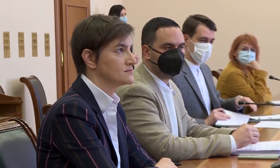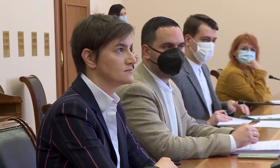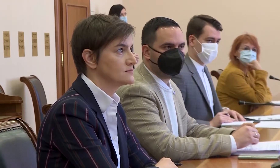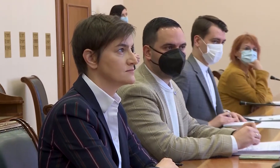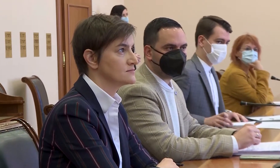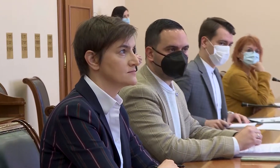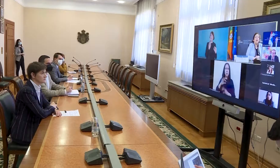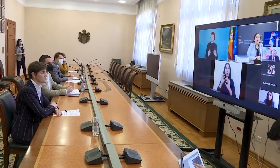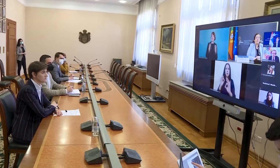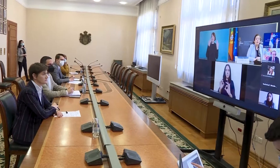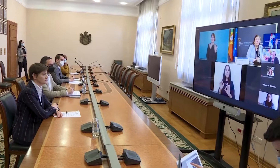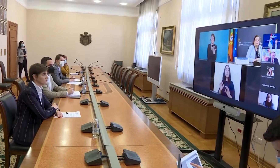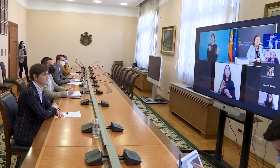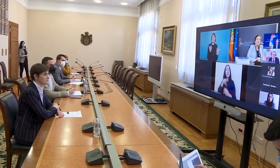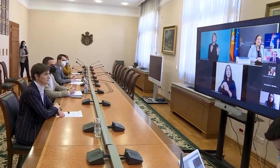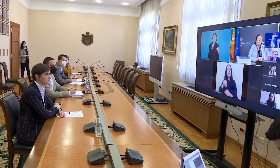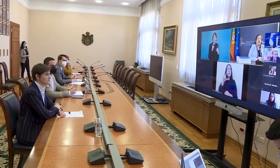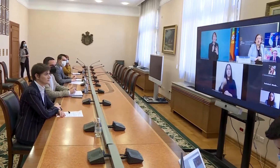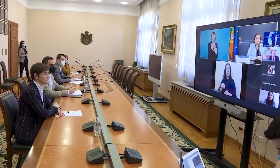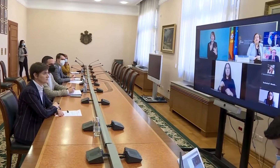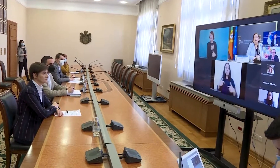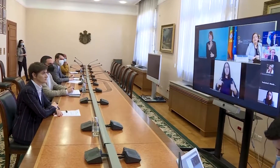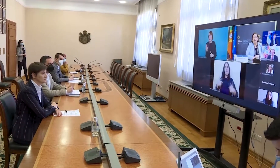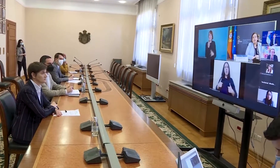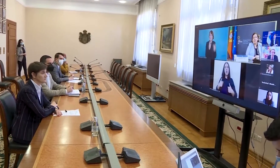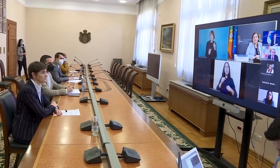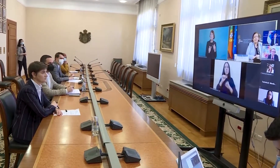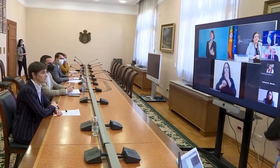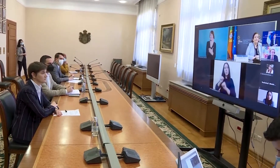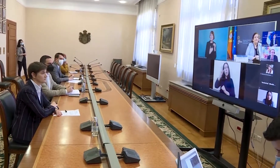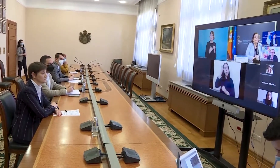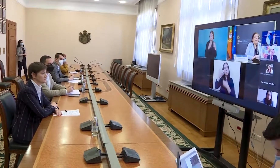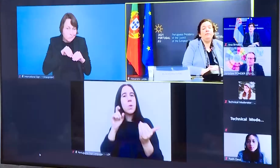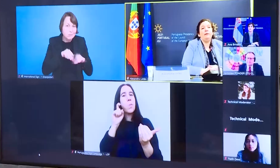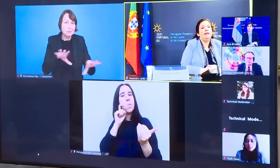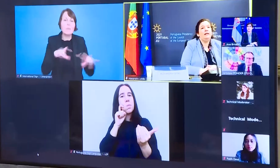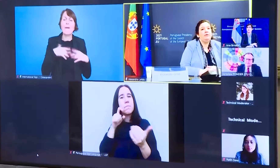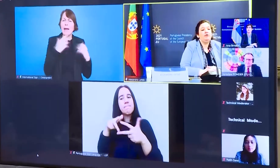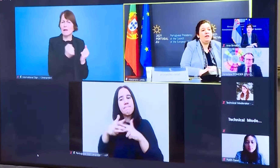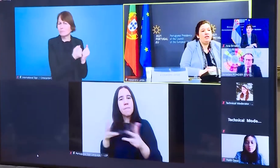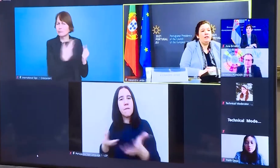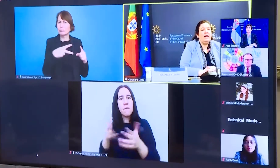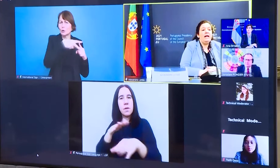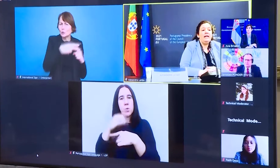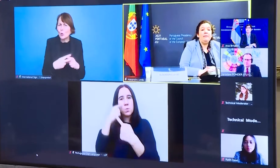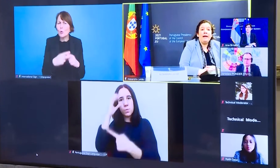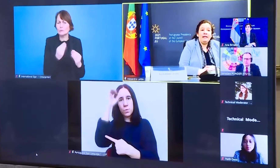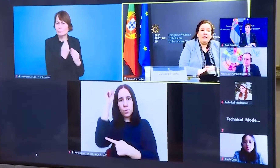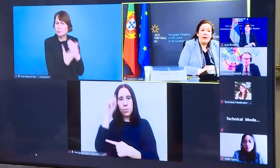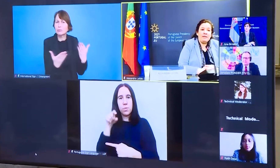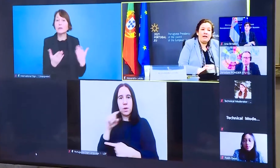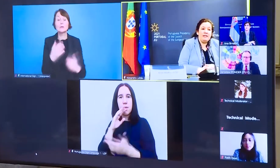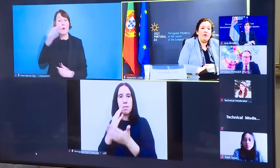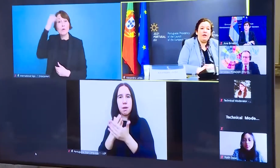tehnološka revolucija donosi do sada neviđene promene u načinu života i rada bez presedana. Napredak u toj oblasti, kako je